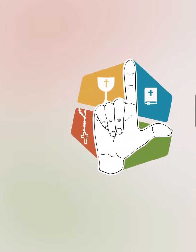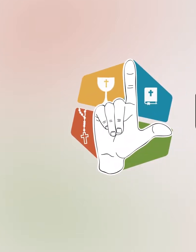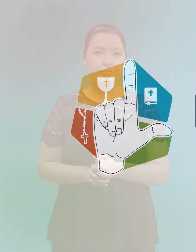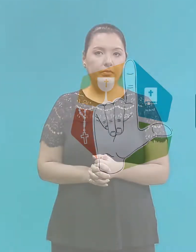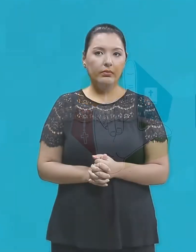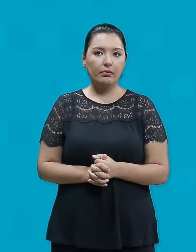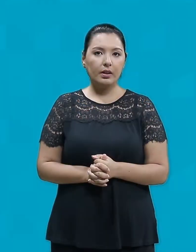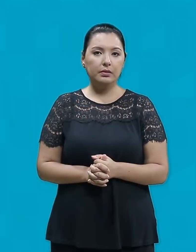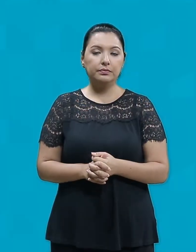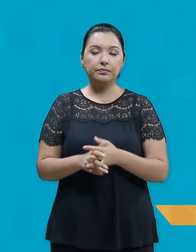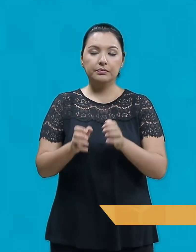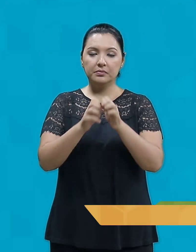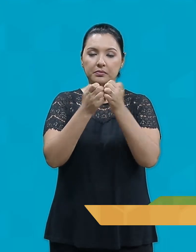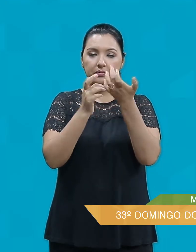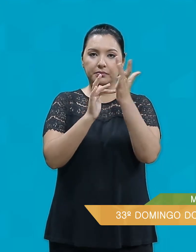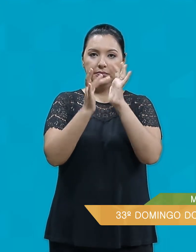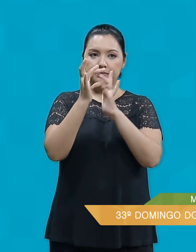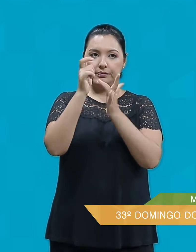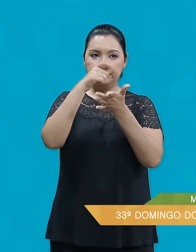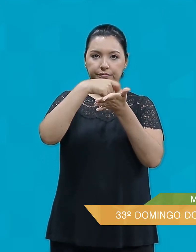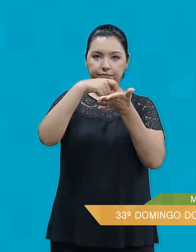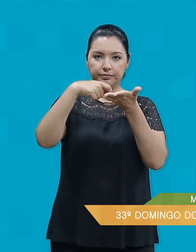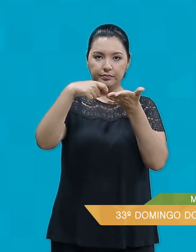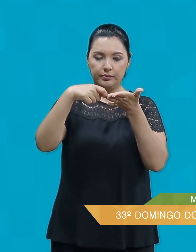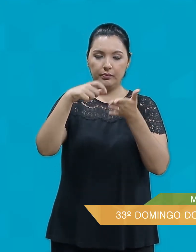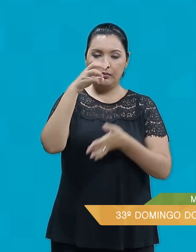Evangelho de Jesus Cristo segundo Mateus